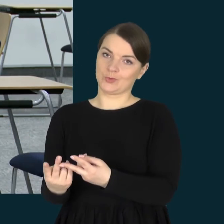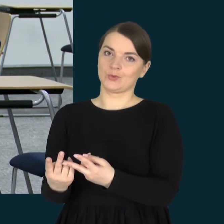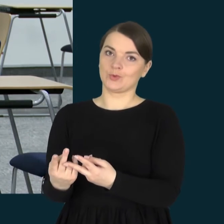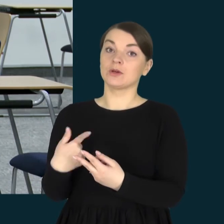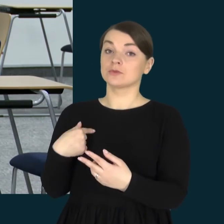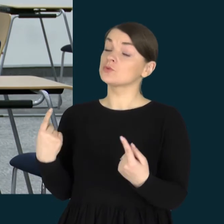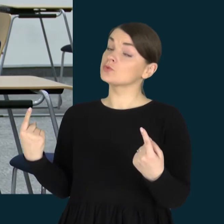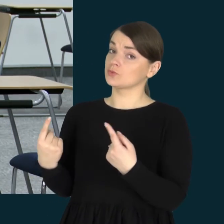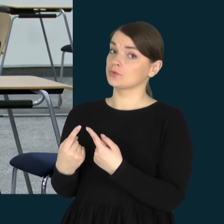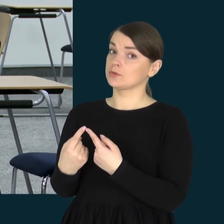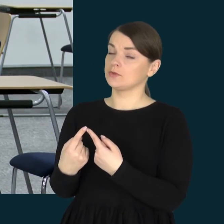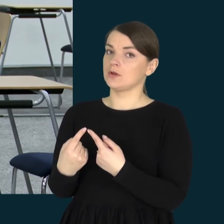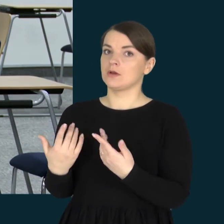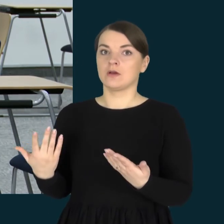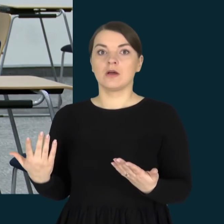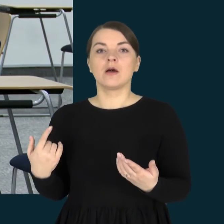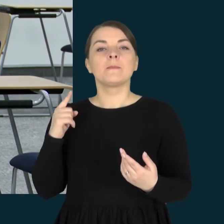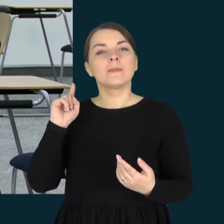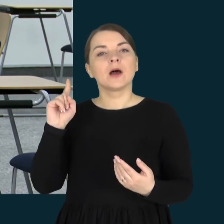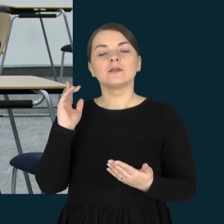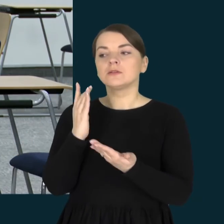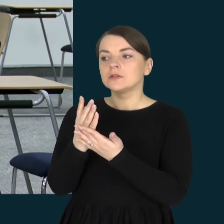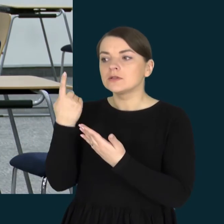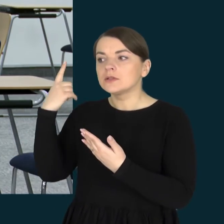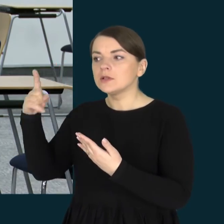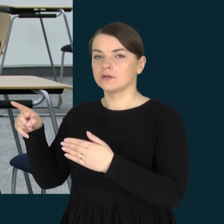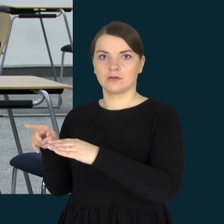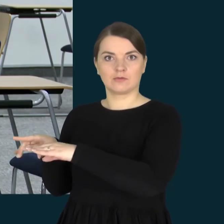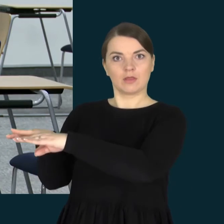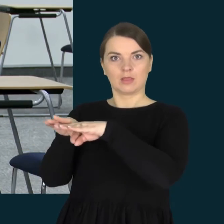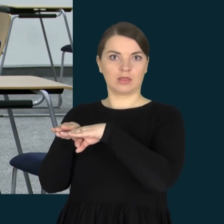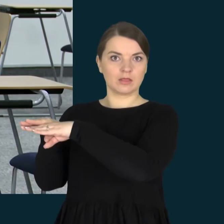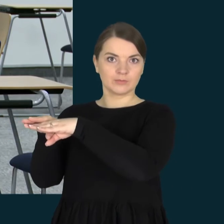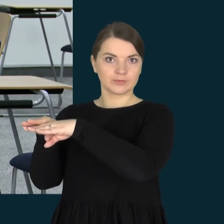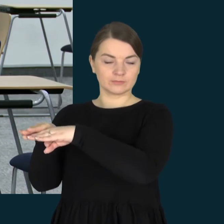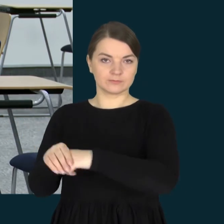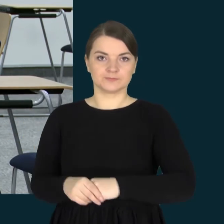sutinku ir tų, kurie yra lygus savo klasiokams.